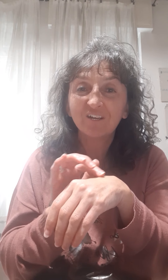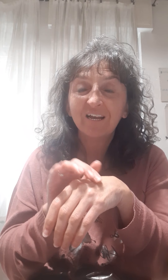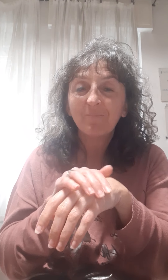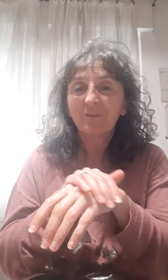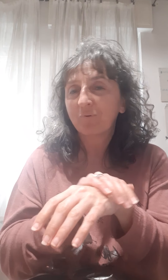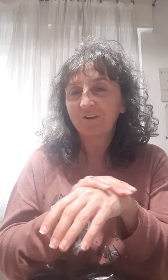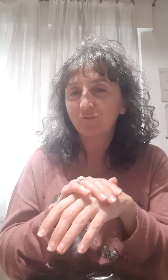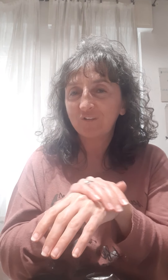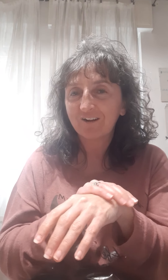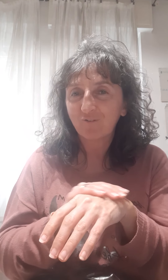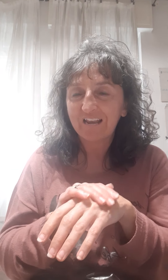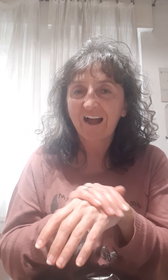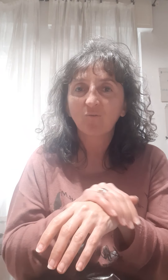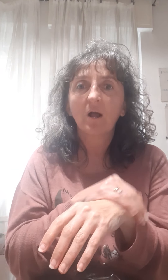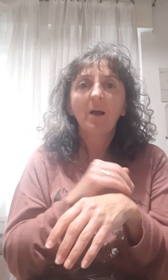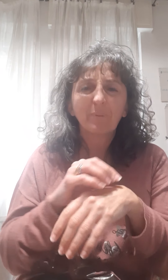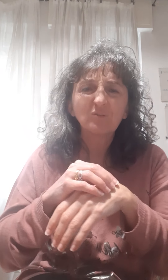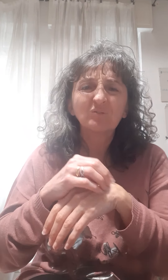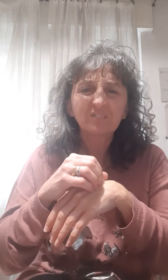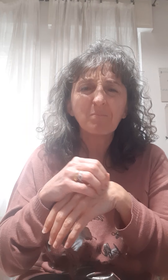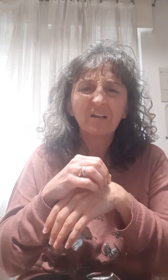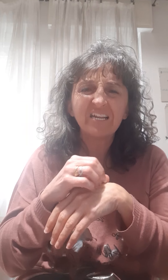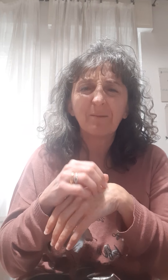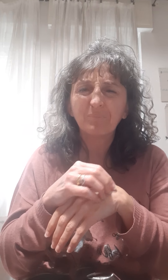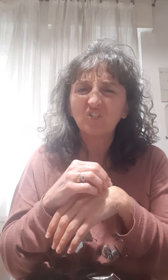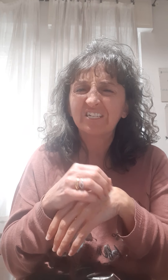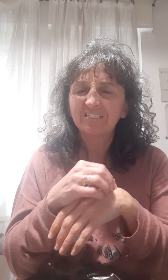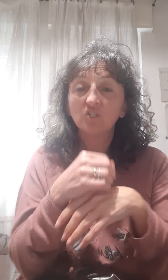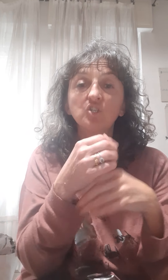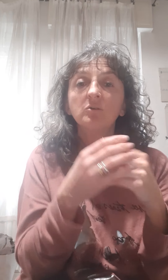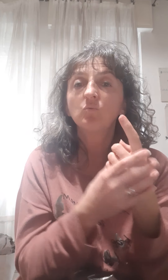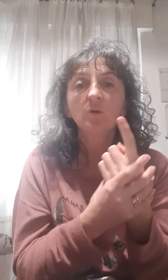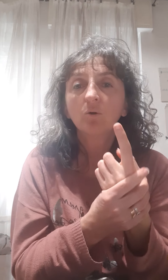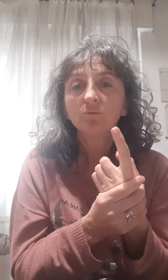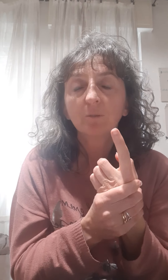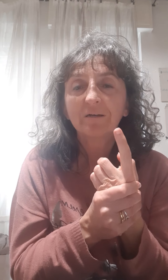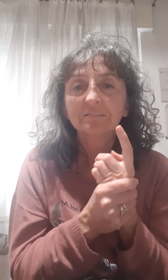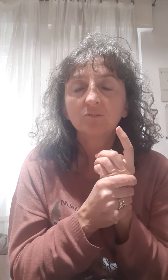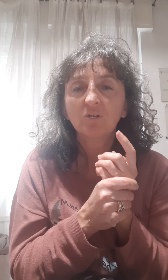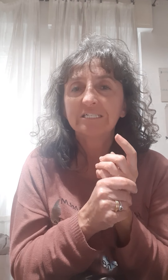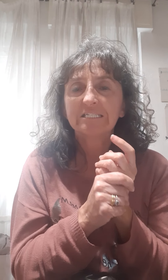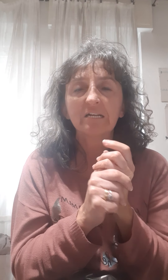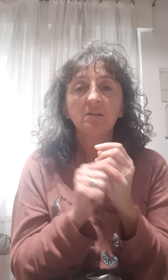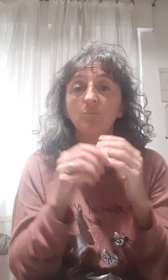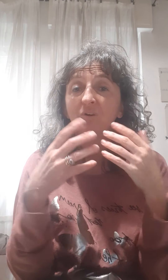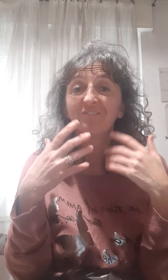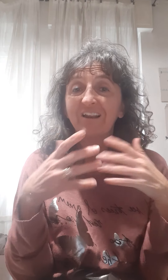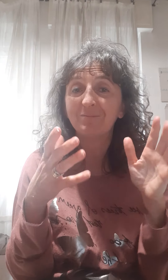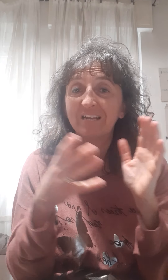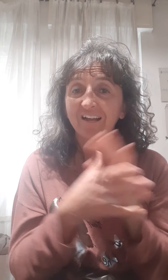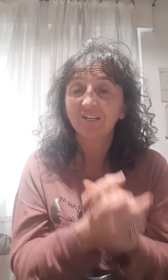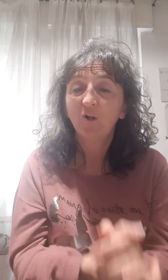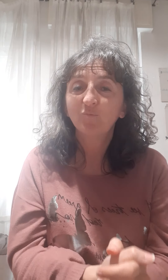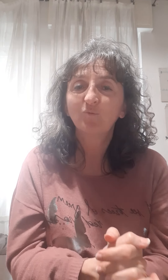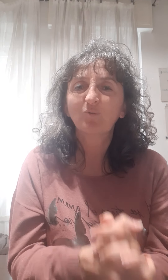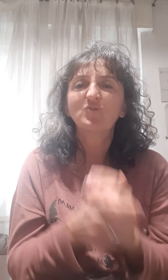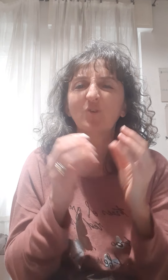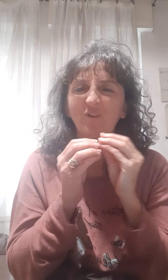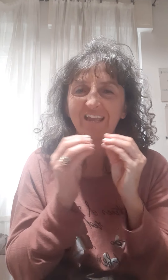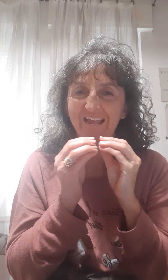che poi vanno via con l'acqua, però sono sempre lì appiccicaticci, una goccia basta di olio essenziale di limone va a eliminare tutto ciò che è